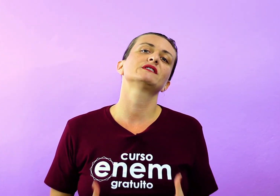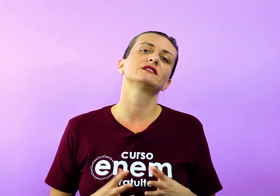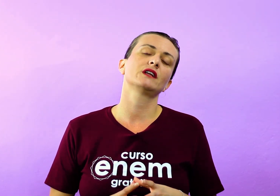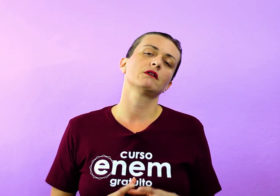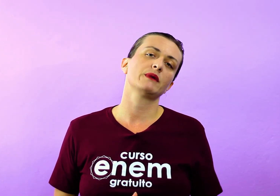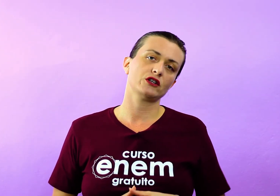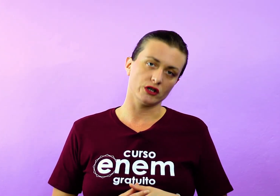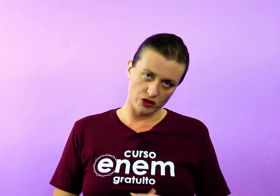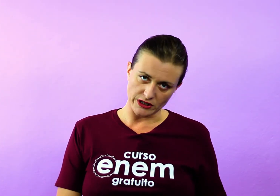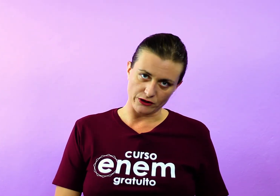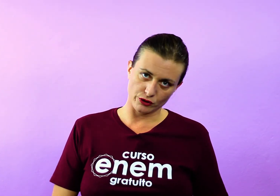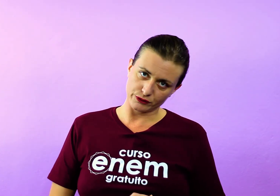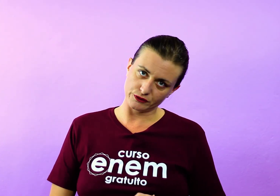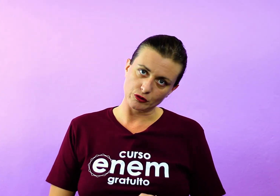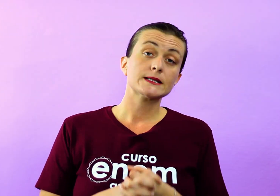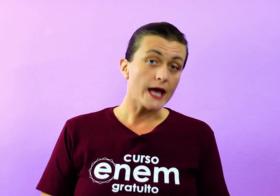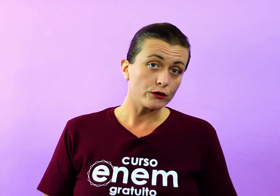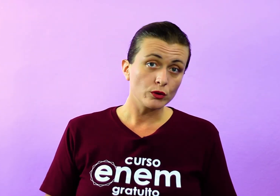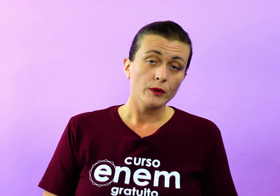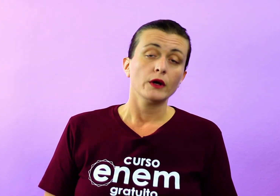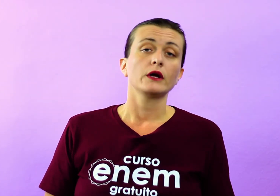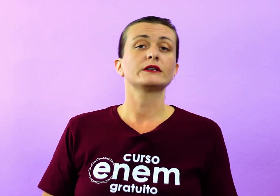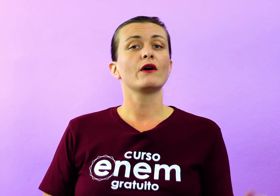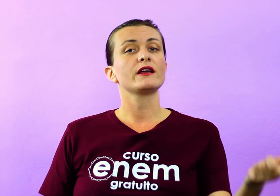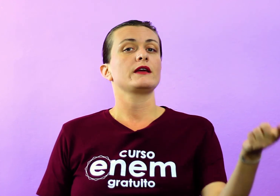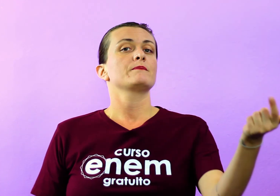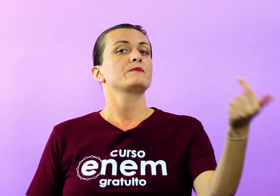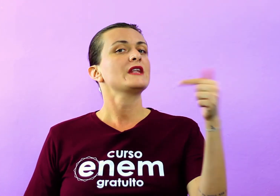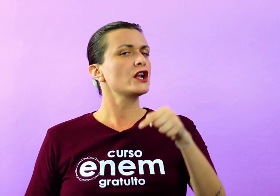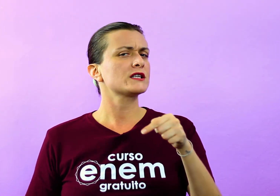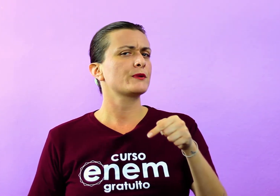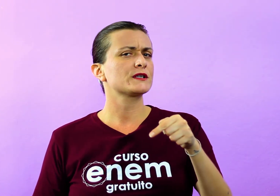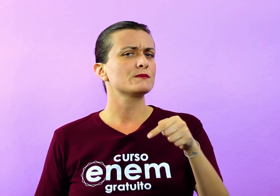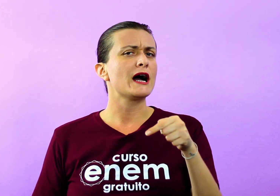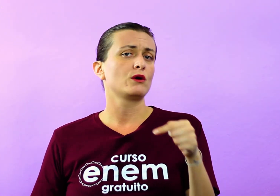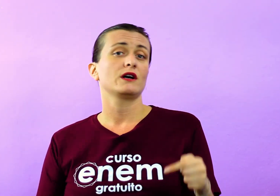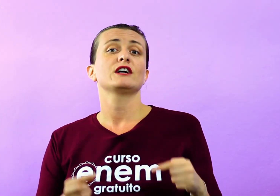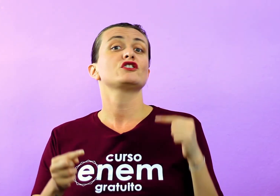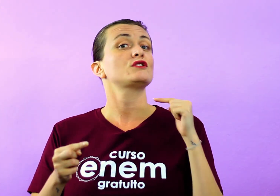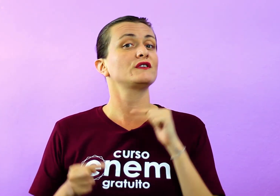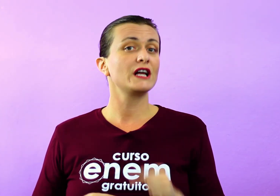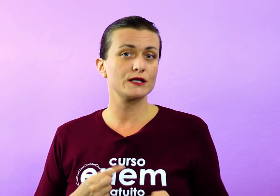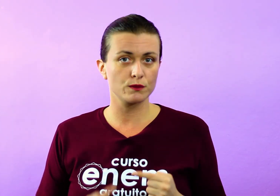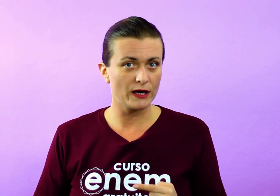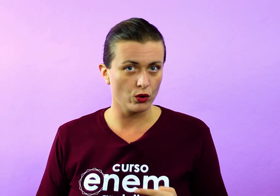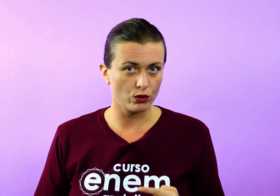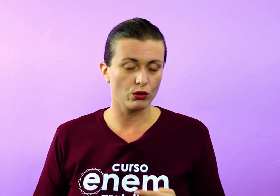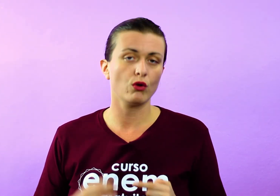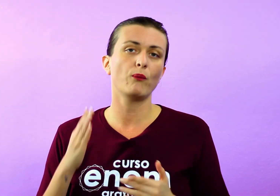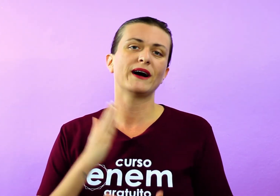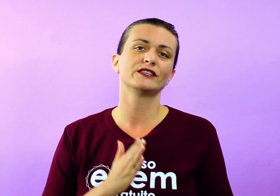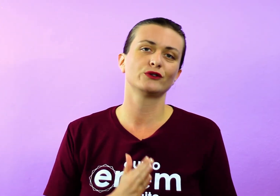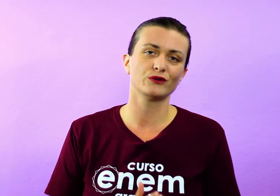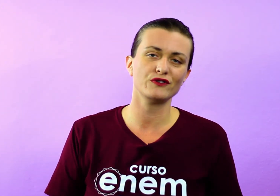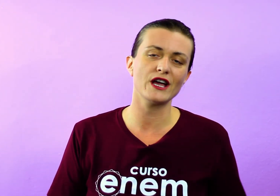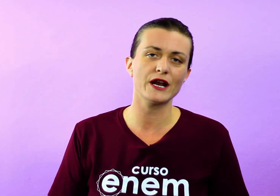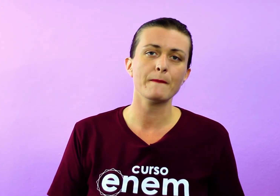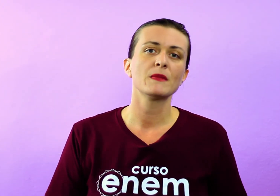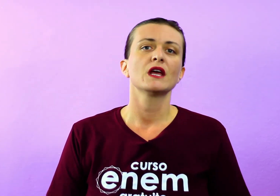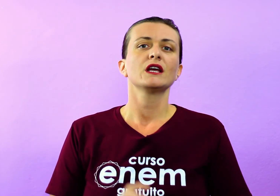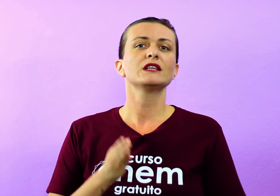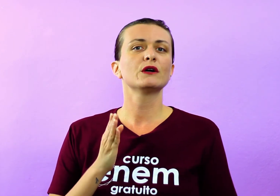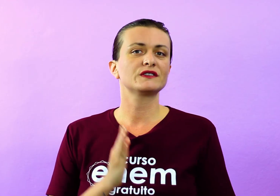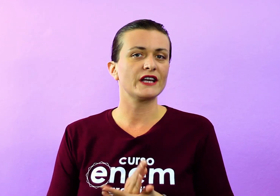dos temas extremamente antitéticos. Certo? Então, aí, na nossa próxima aula, a gente finaliza o barroco com o Padre Antônio